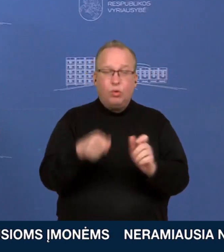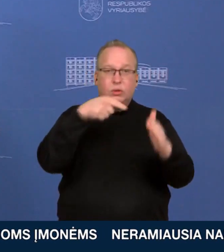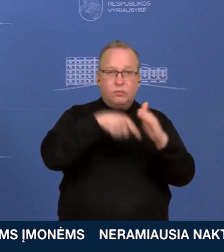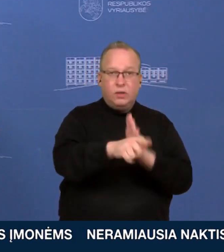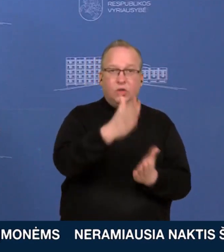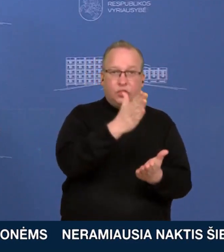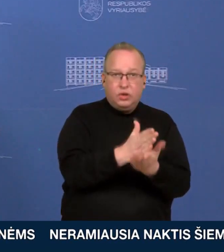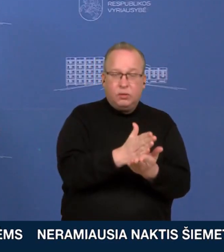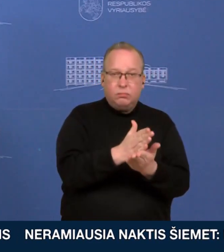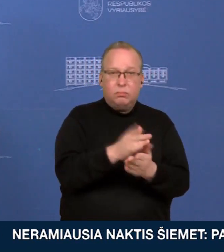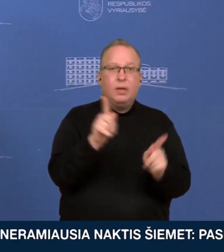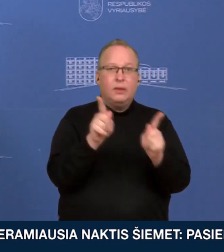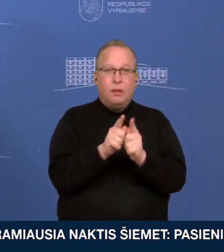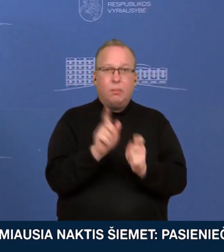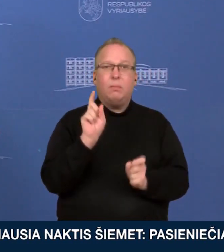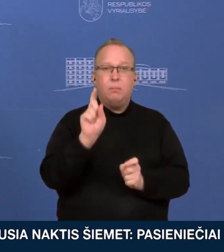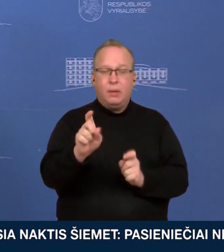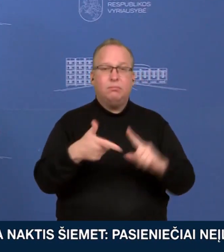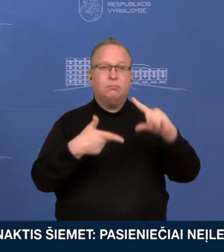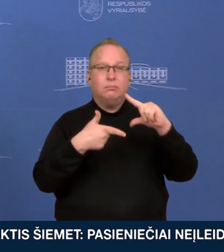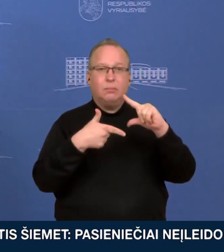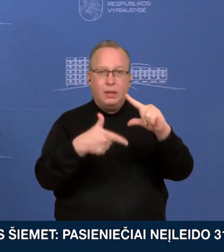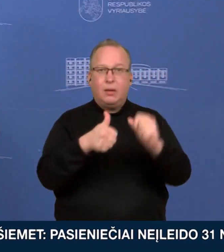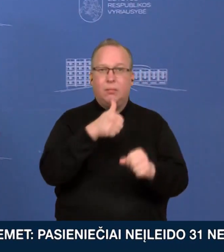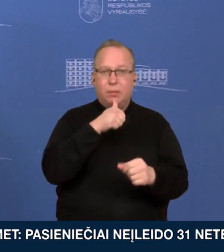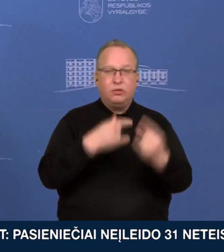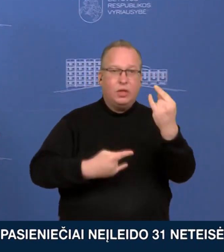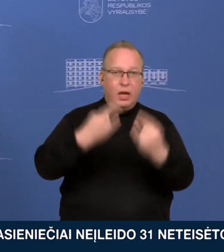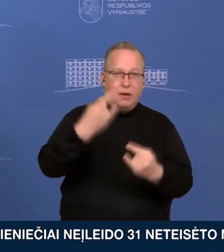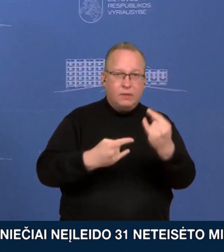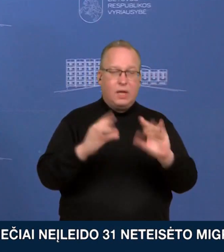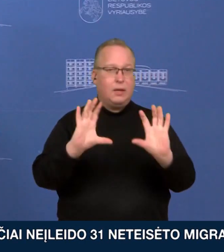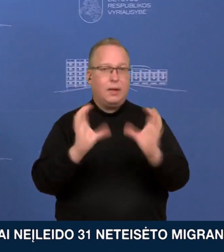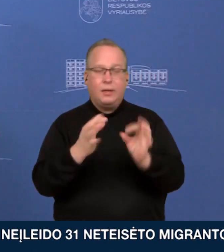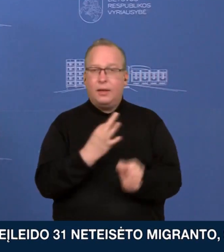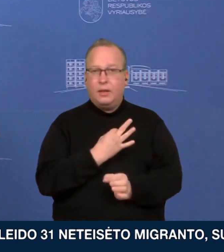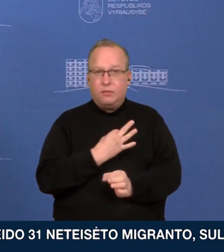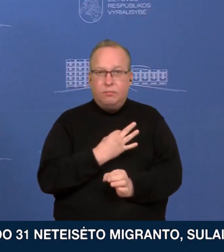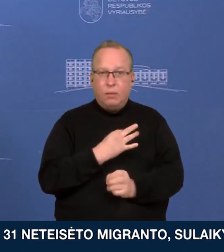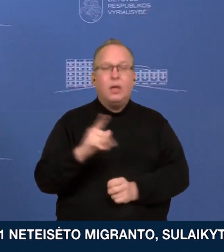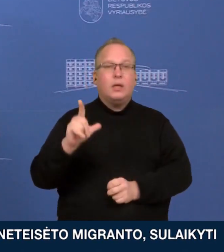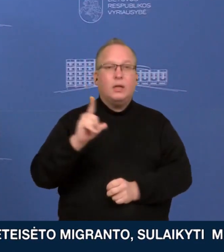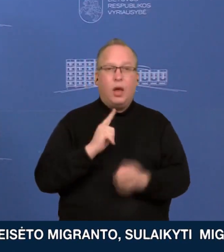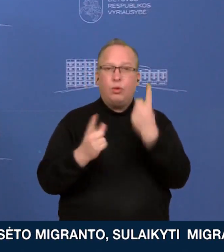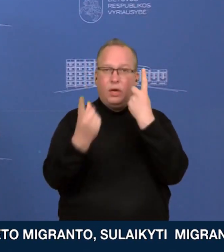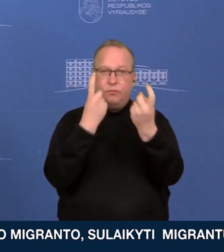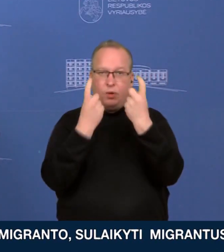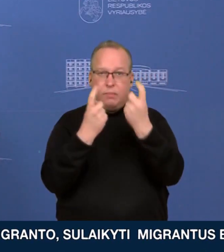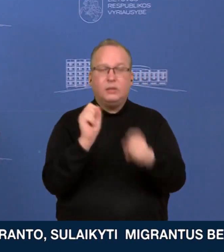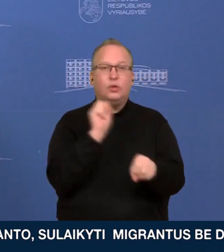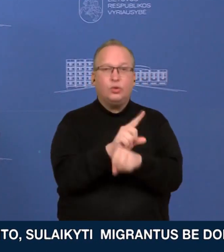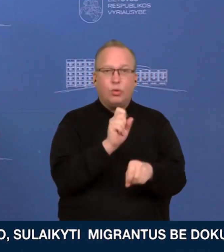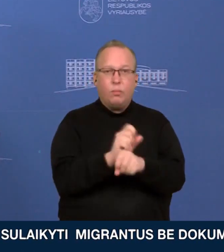eina į vidų, įsijungia nacionalinio transliuotojo kanalą, ar tai televizija, ar tai radijas ir laukia nurodymų. O ką mynį mano